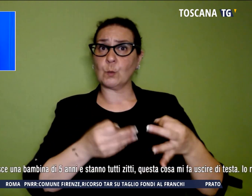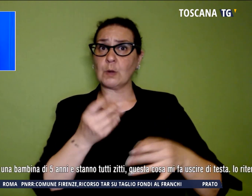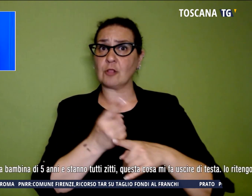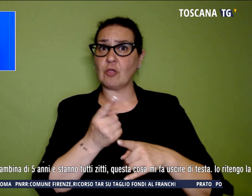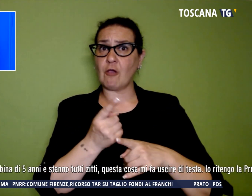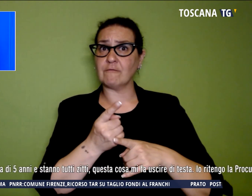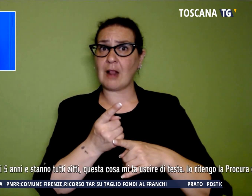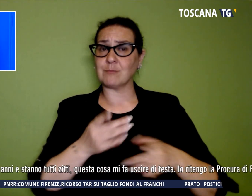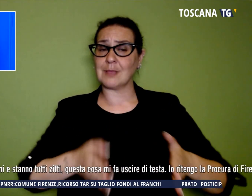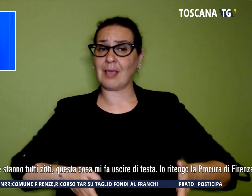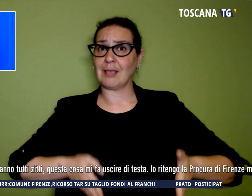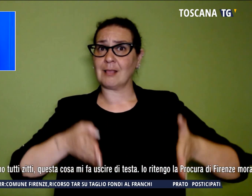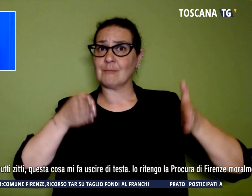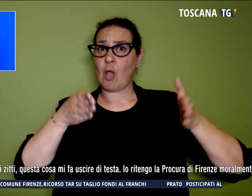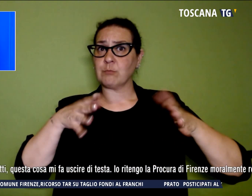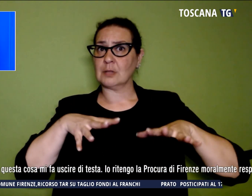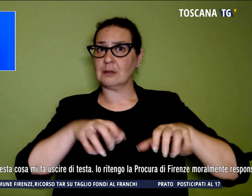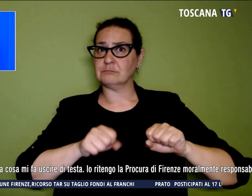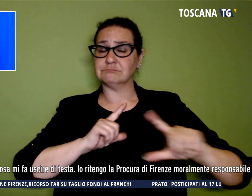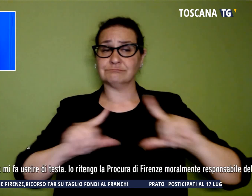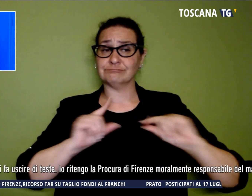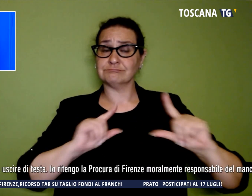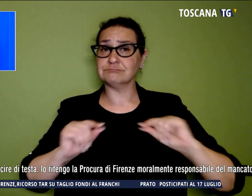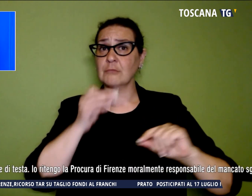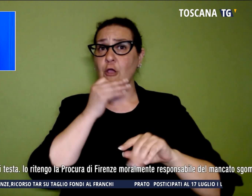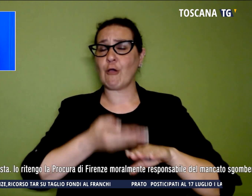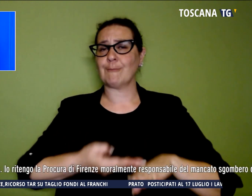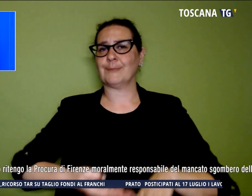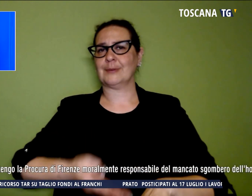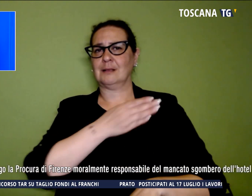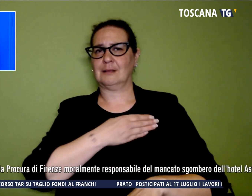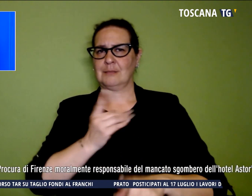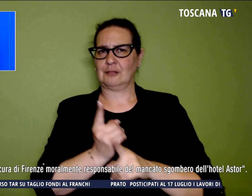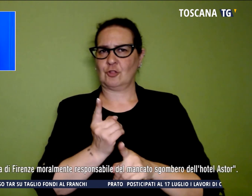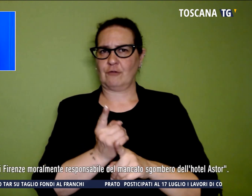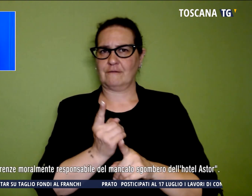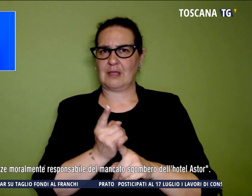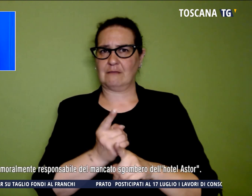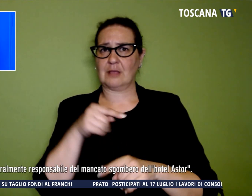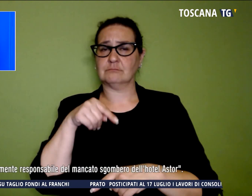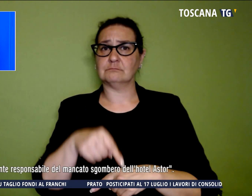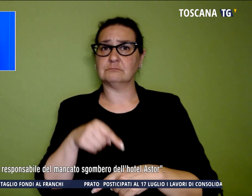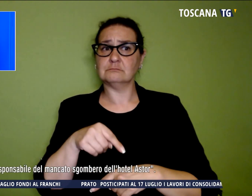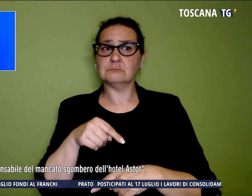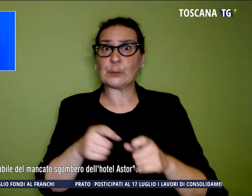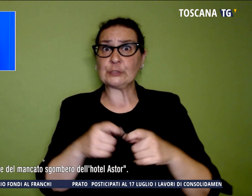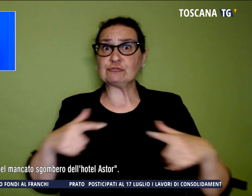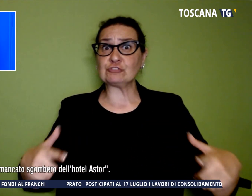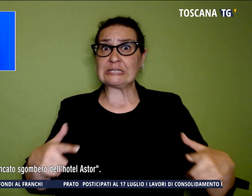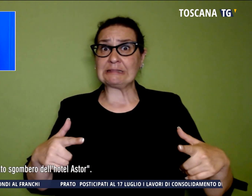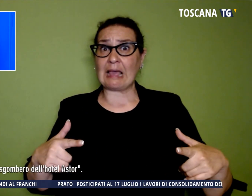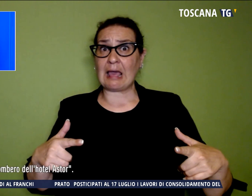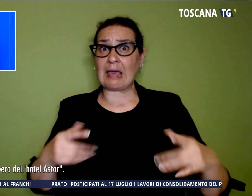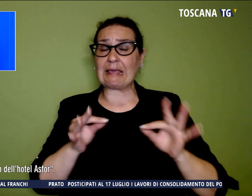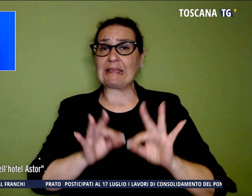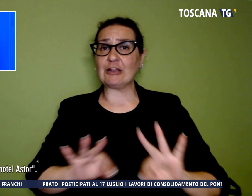immobili o a sgomberare per tempo. Siamo la città degli innocenti, dice Renzi. Si parla degli